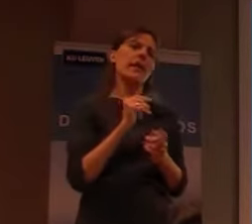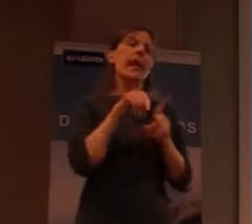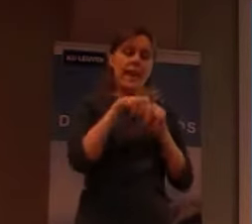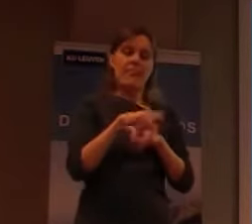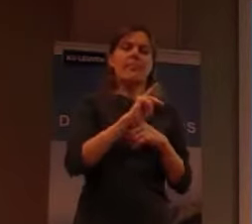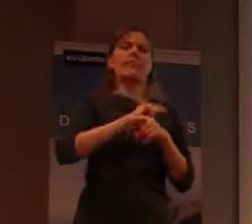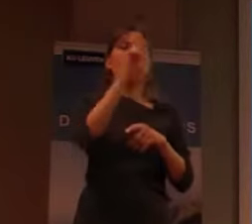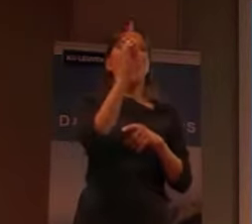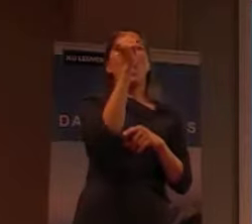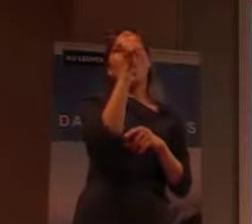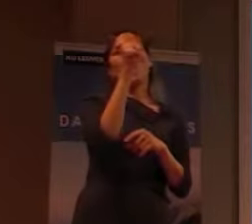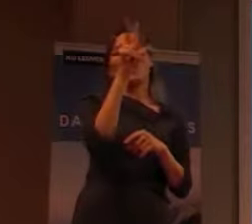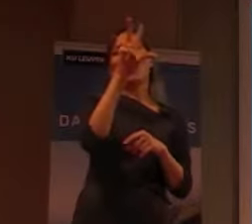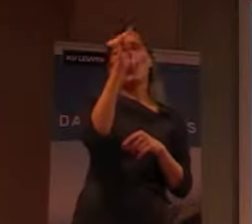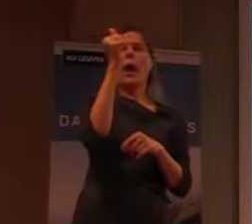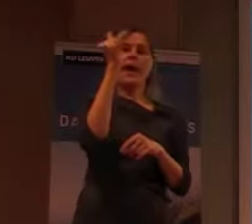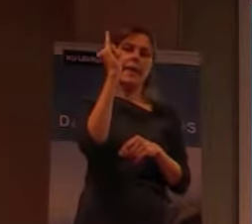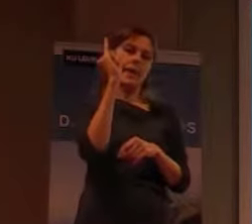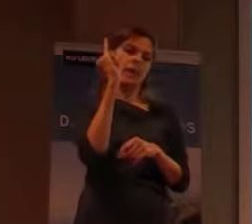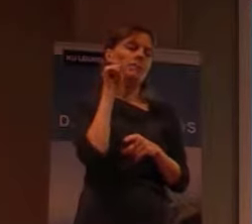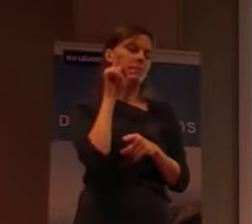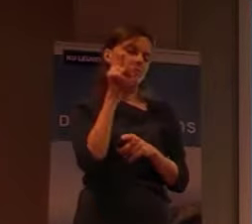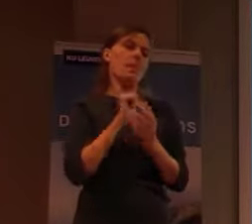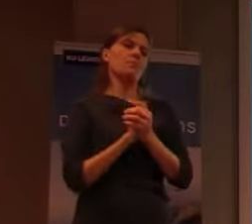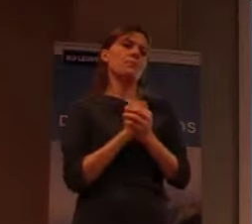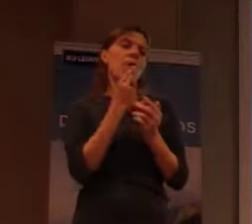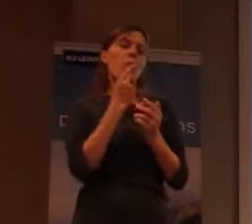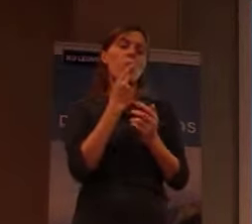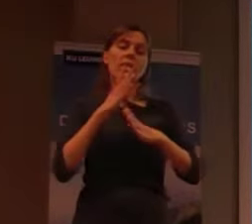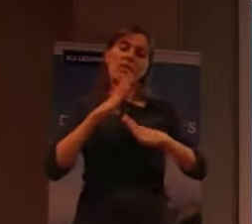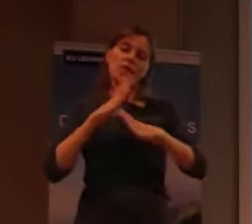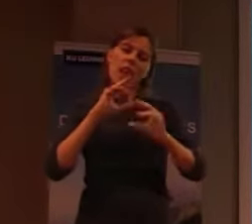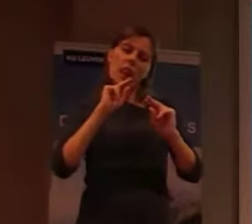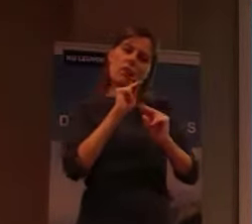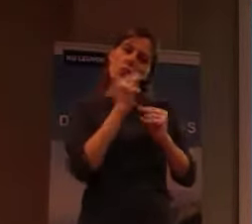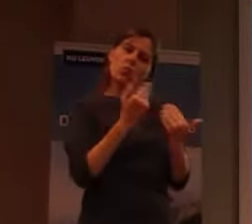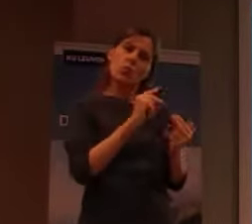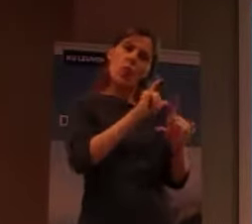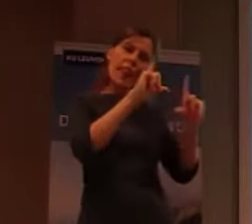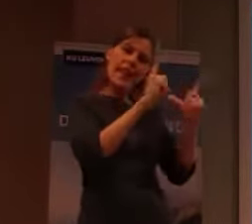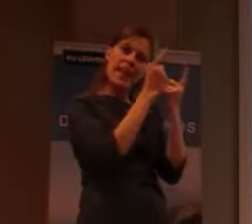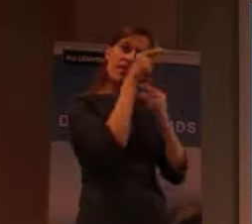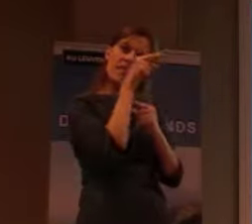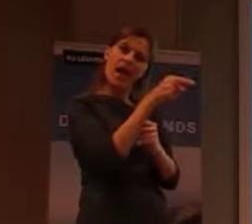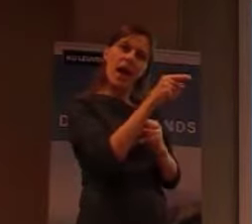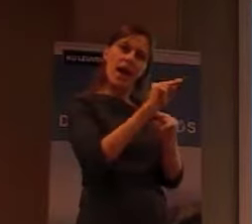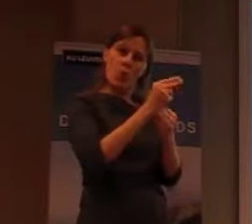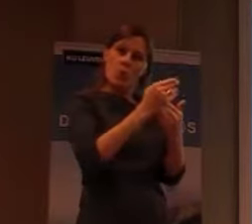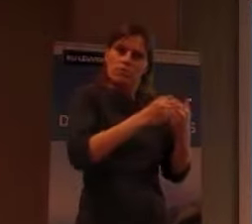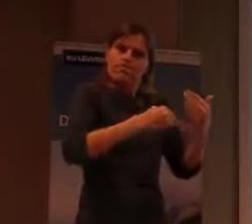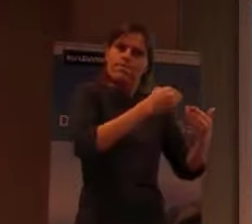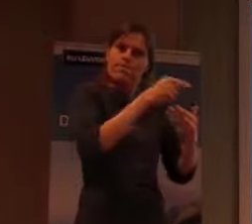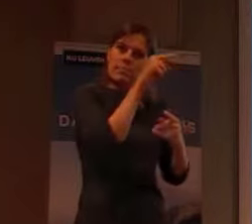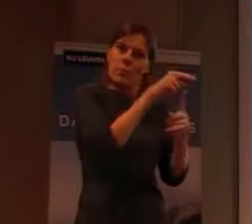En daar zou ik een aantal zaken willen vertellen van hoe het leven en hoe de plannen er nu eigenlijk aan toe gaan.